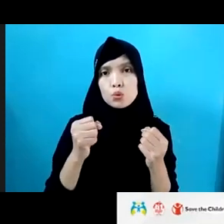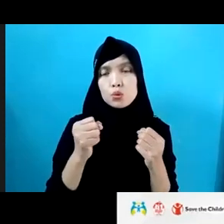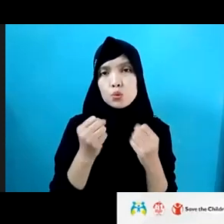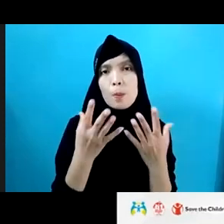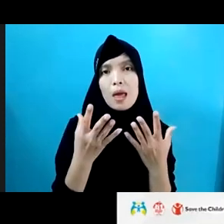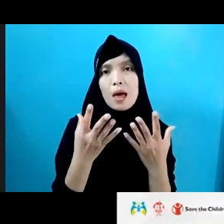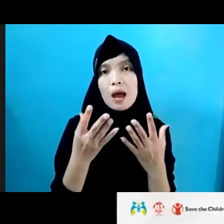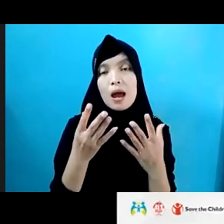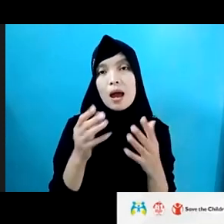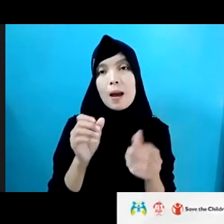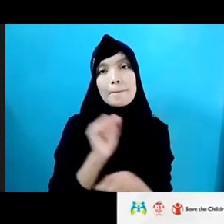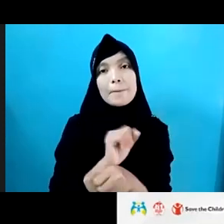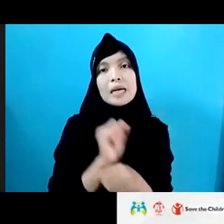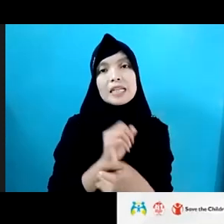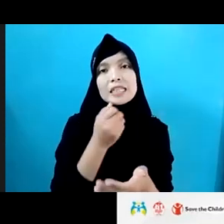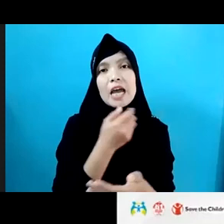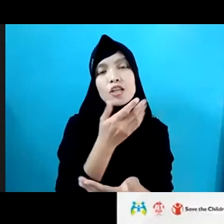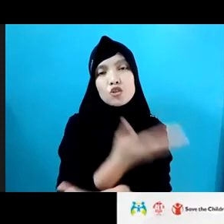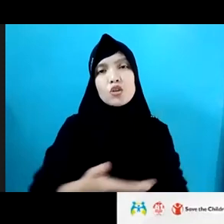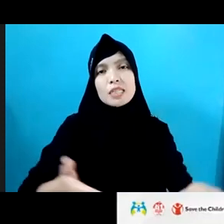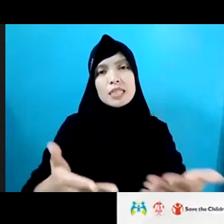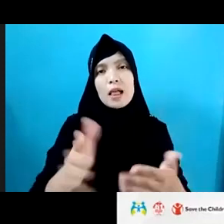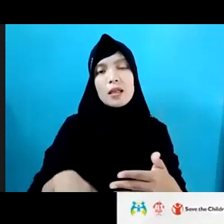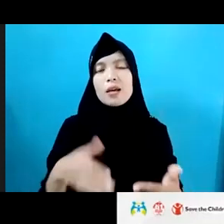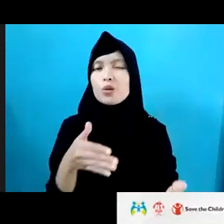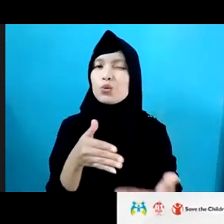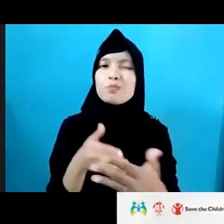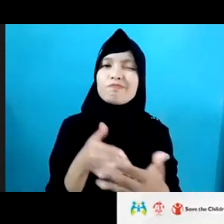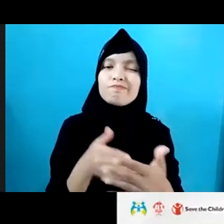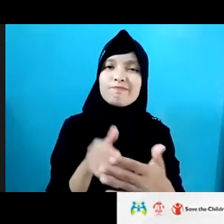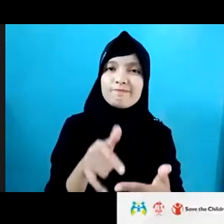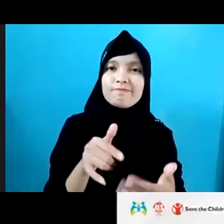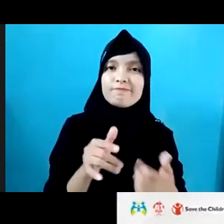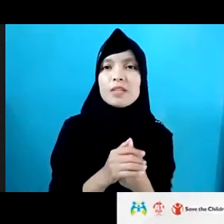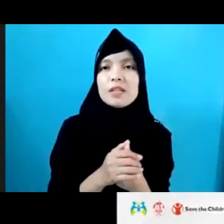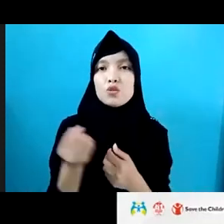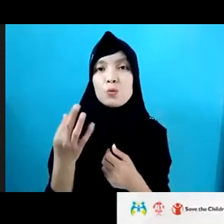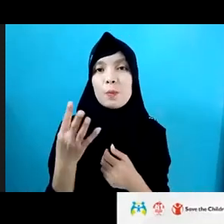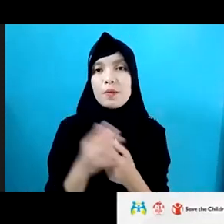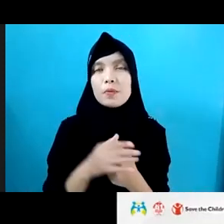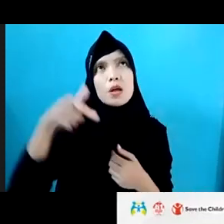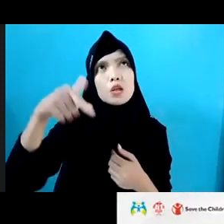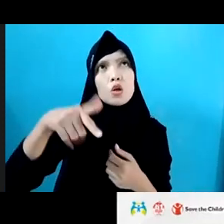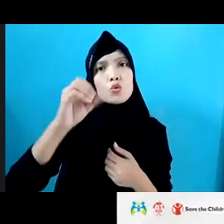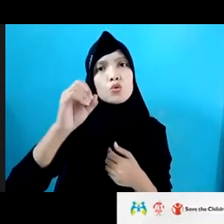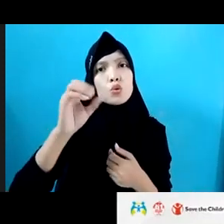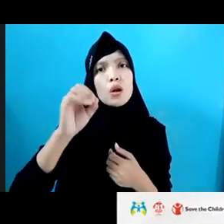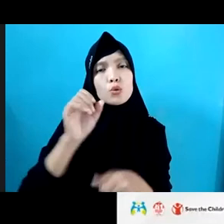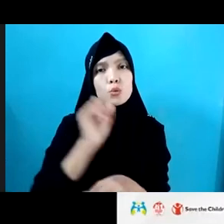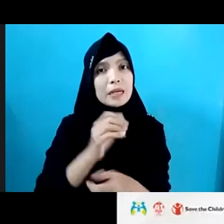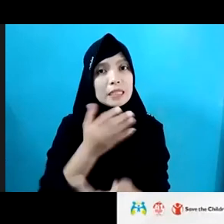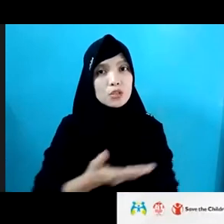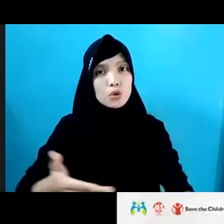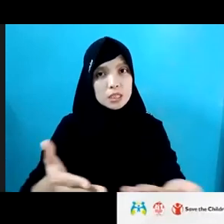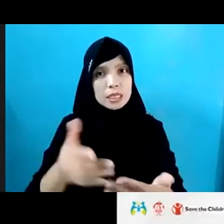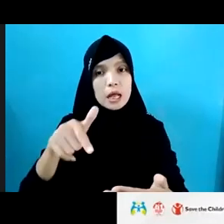sosial di wilayah-wilayah terpencil justru sangat terbatas. Dari 700 pekerja sosial yang kami miliki itu hanya